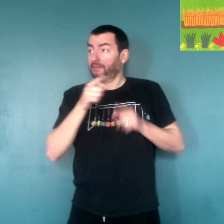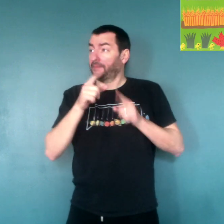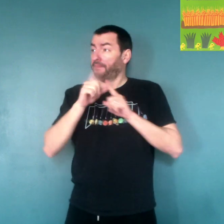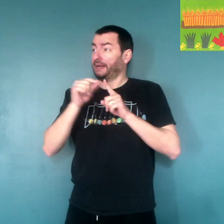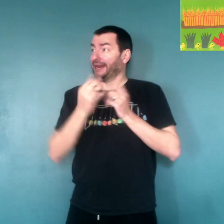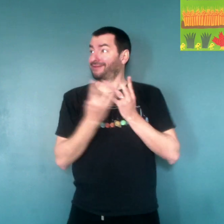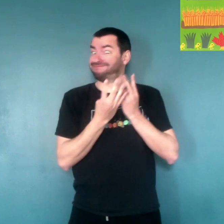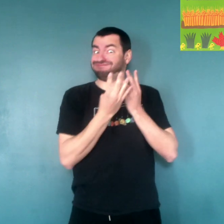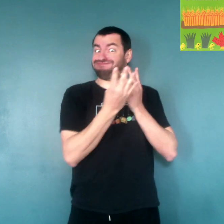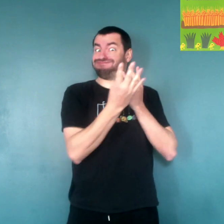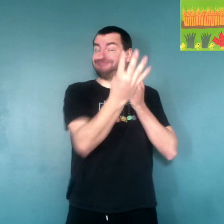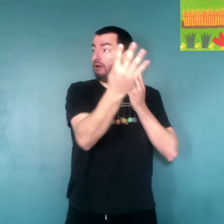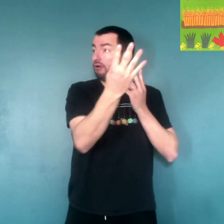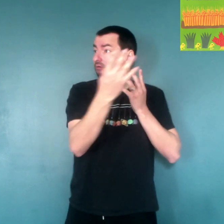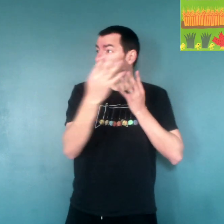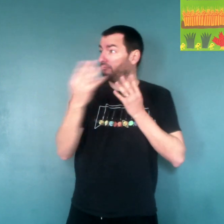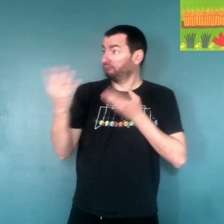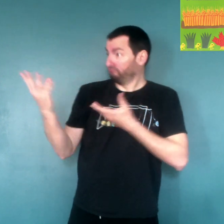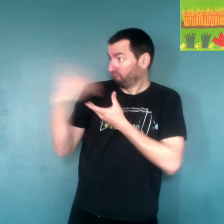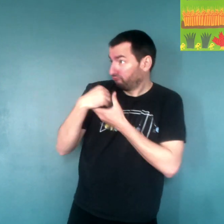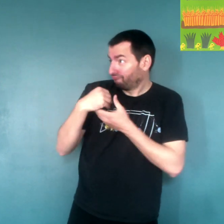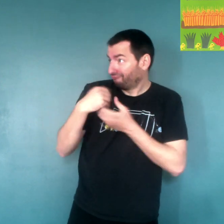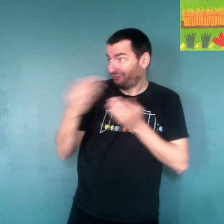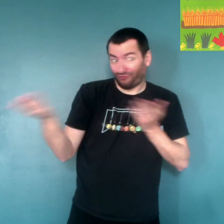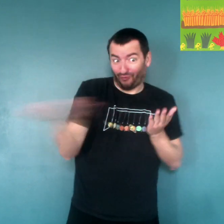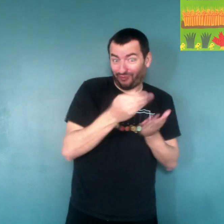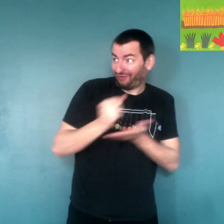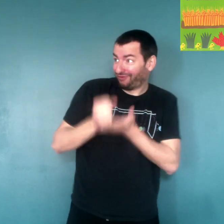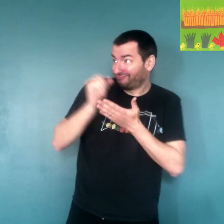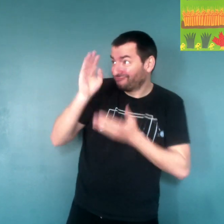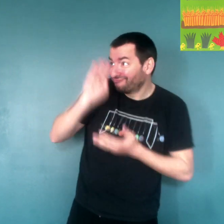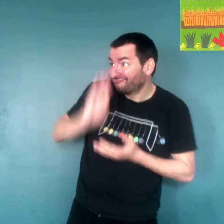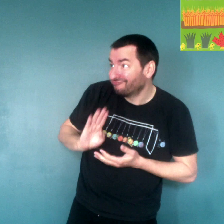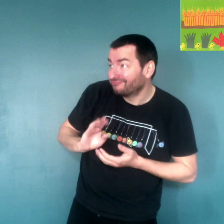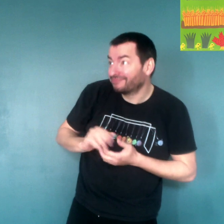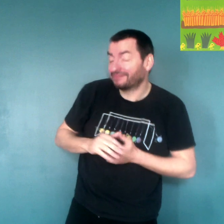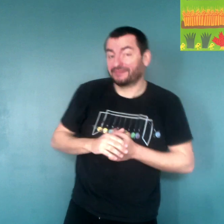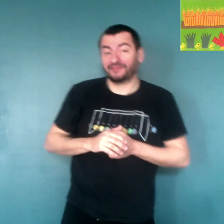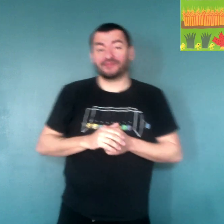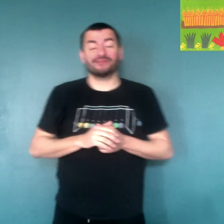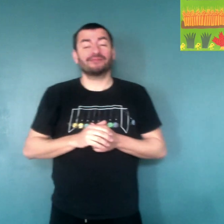vous voulez venir m'aider à faucher le blé, s'il vous plaît ?